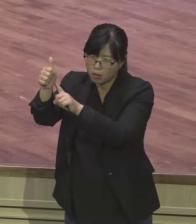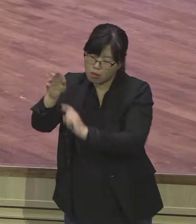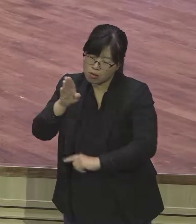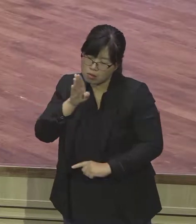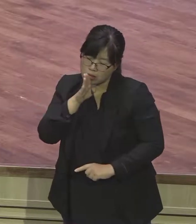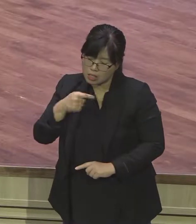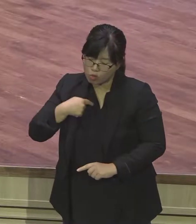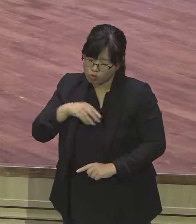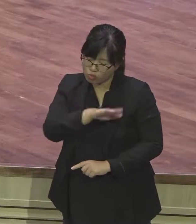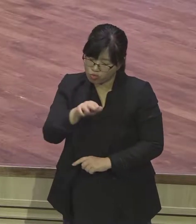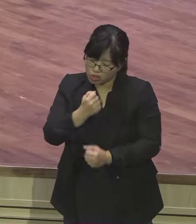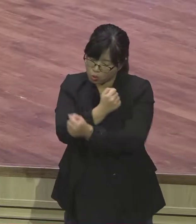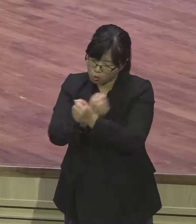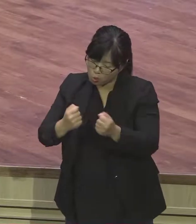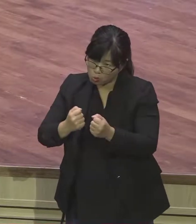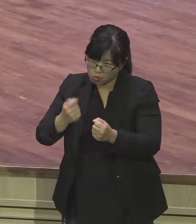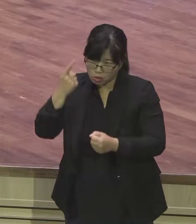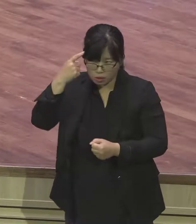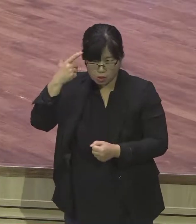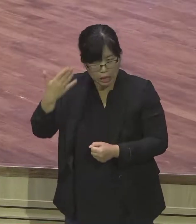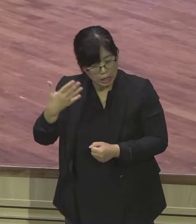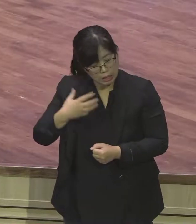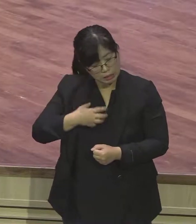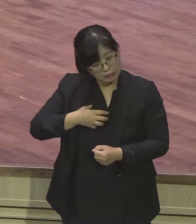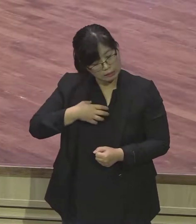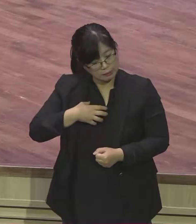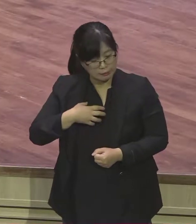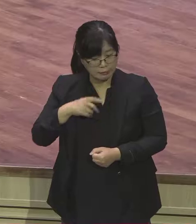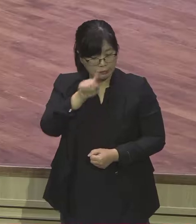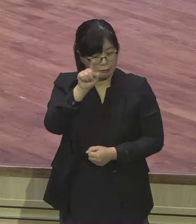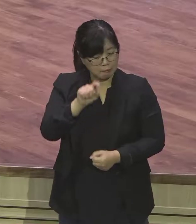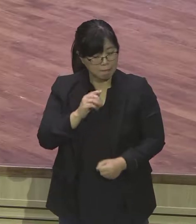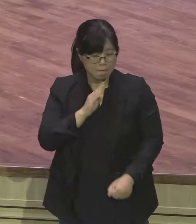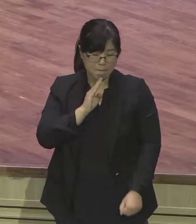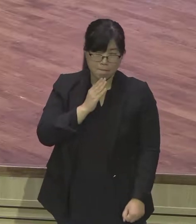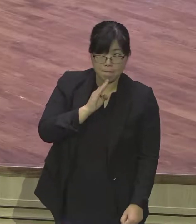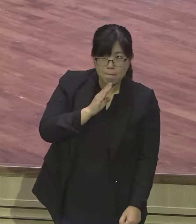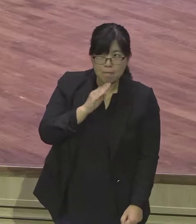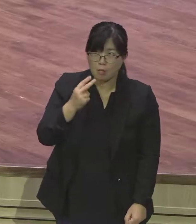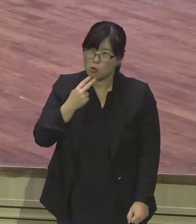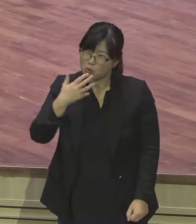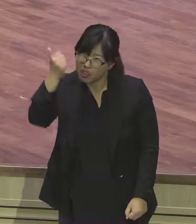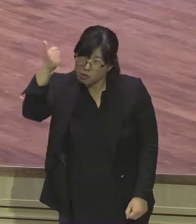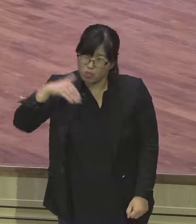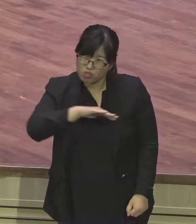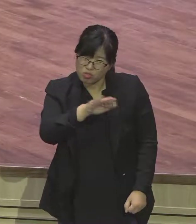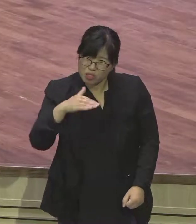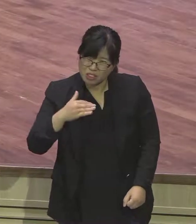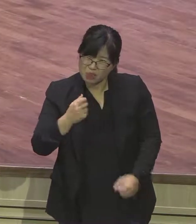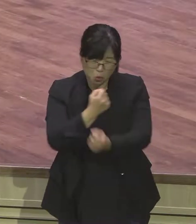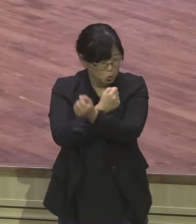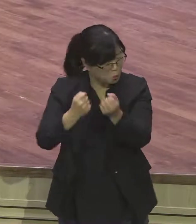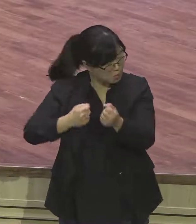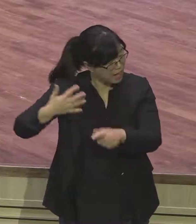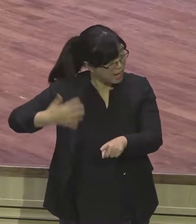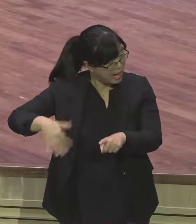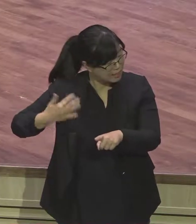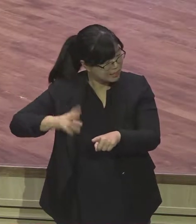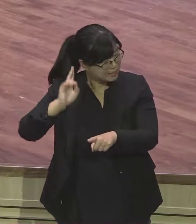요섭이 절대로 용서할 수도 없었고 하지 않았을 것이다. 하는 척 할 것이다. 아버지